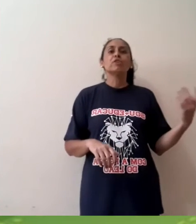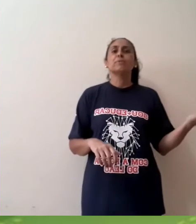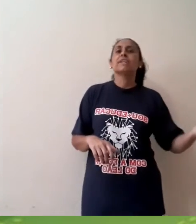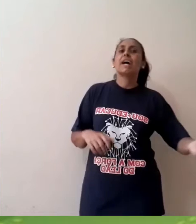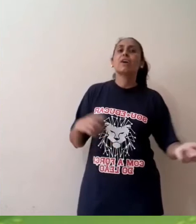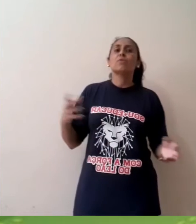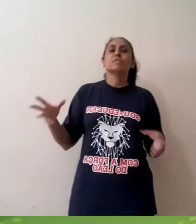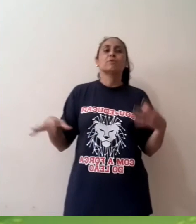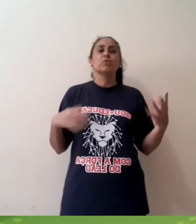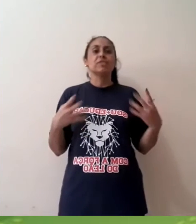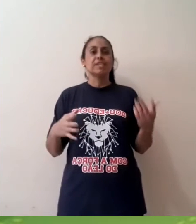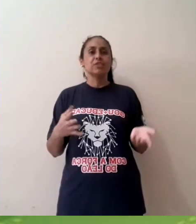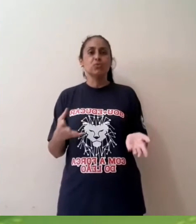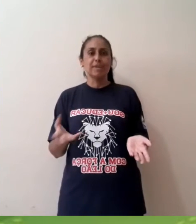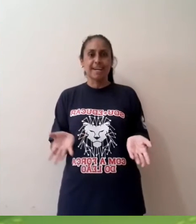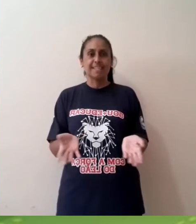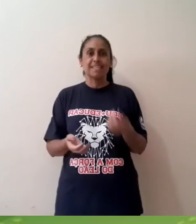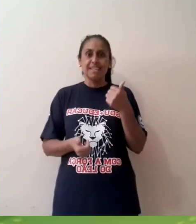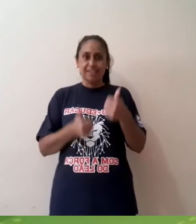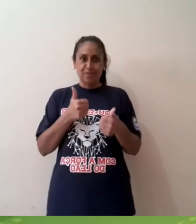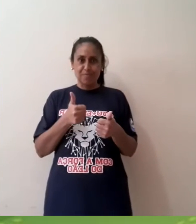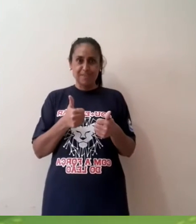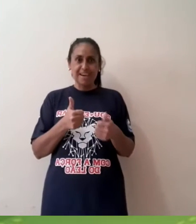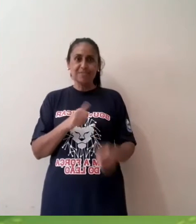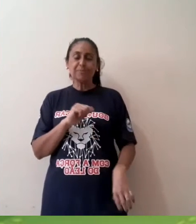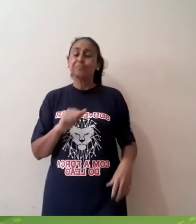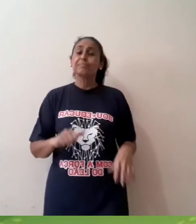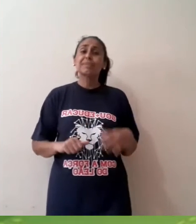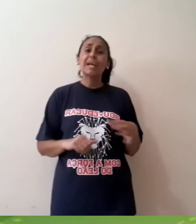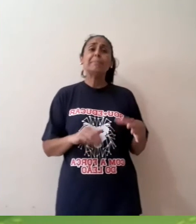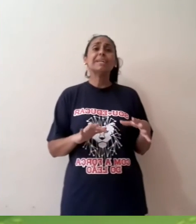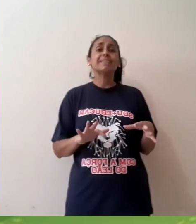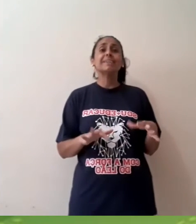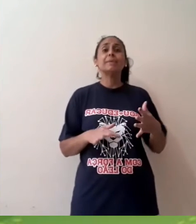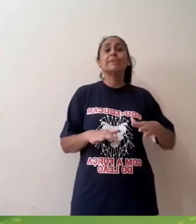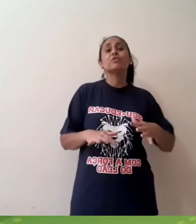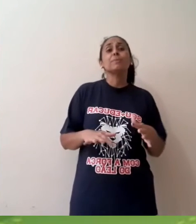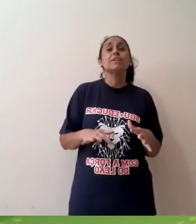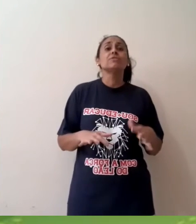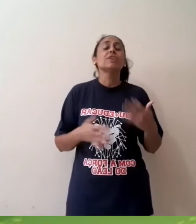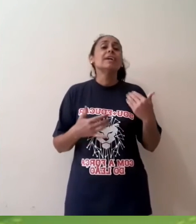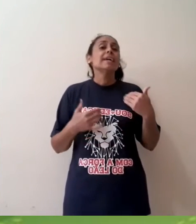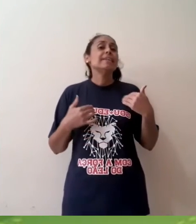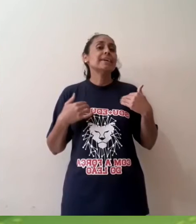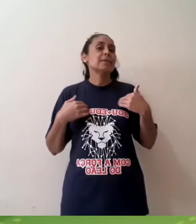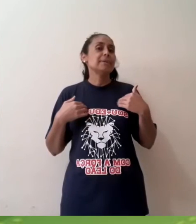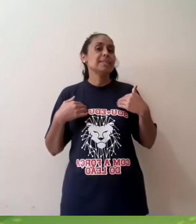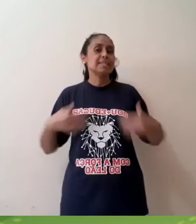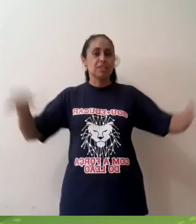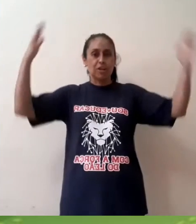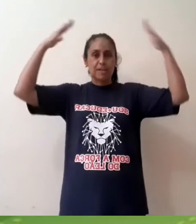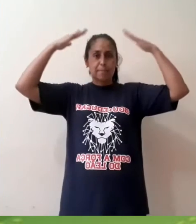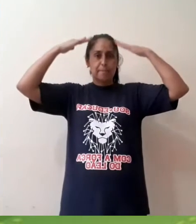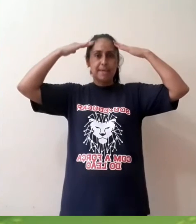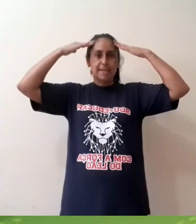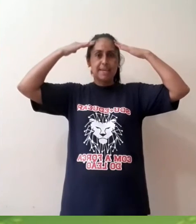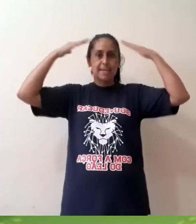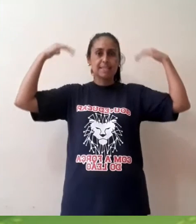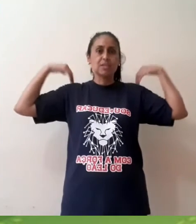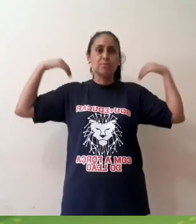ou pode brincar com as pessoas que estão na sua casa. Combinado? A brincadeira é mais ou menos que nem aquela brincadeira assim,